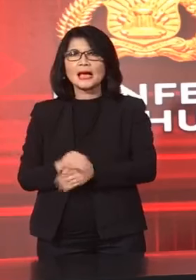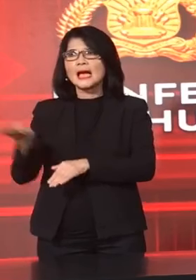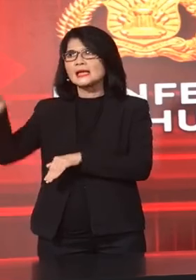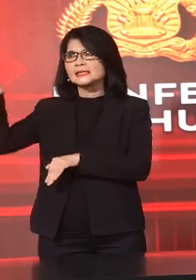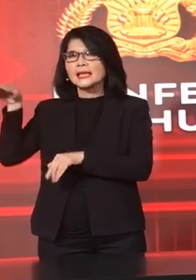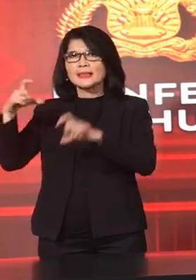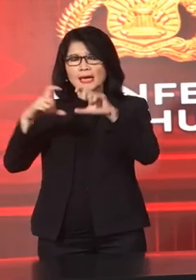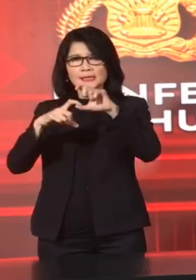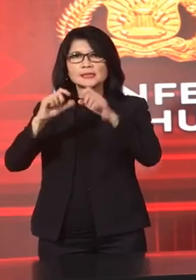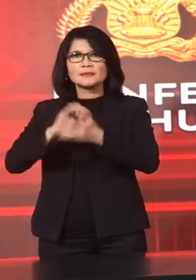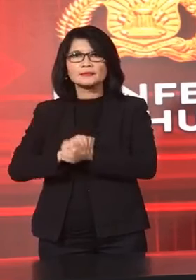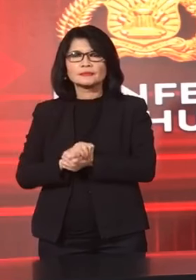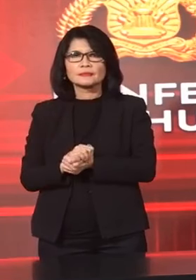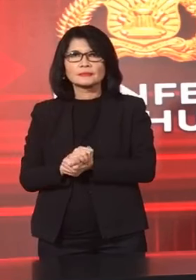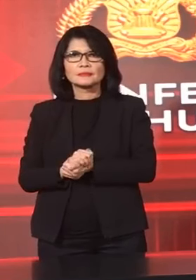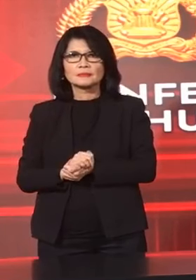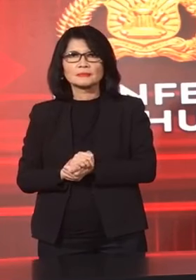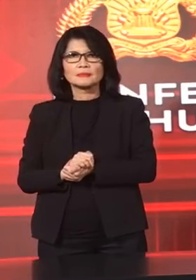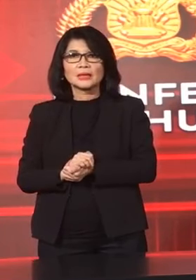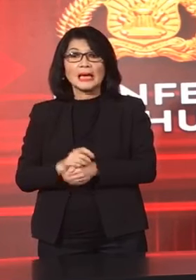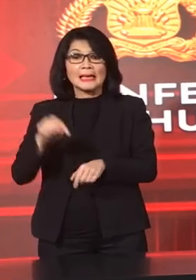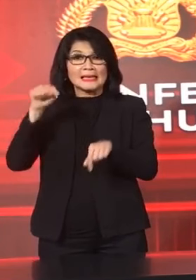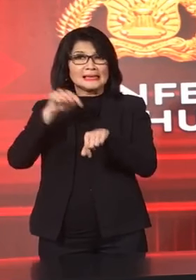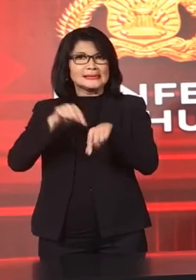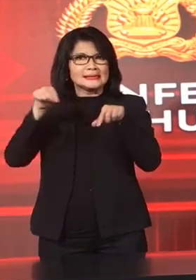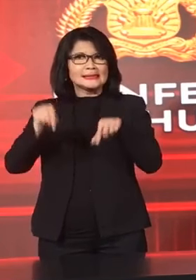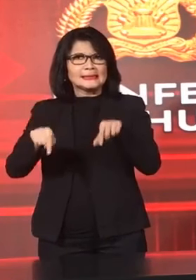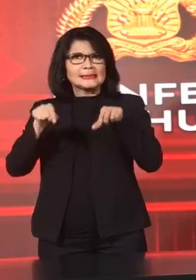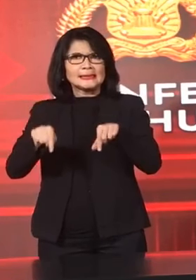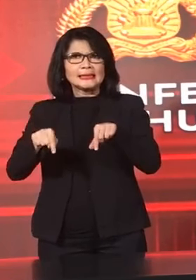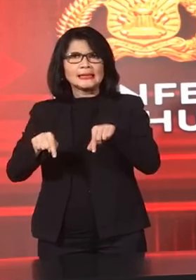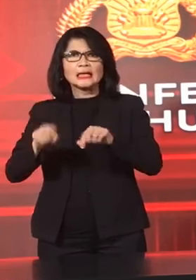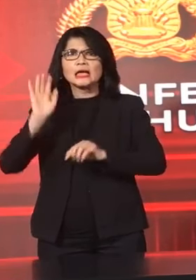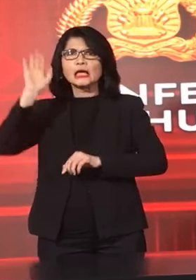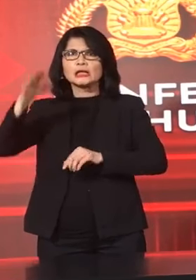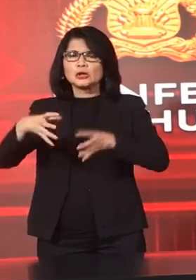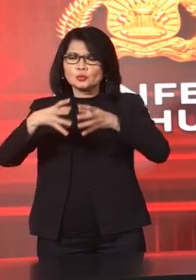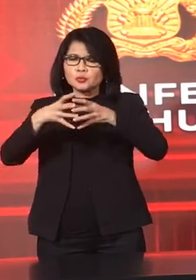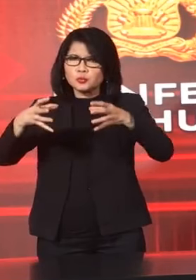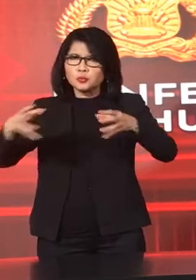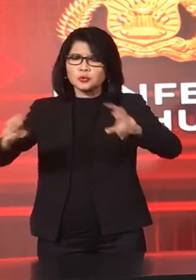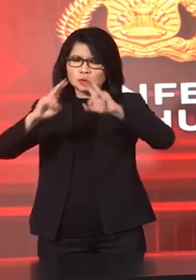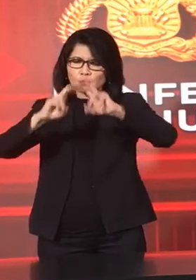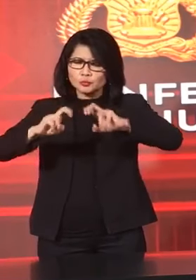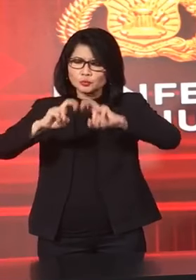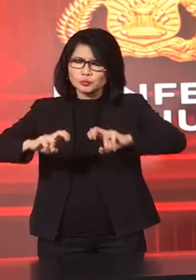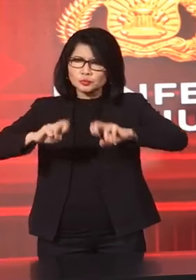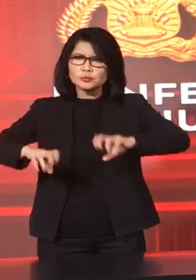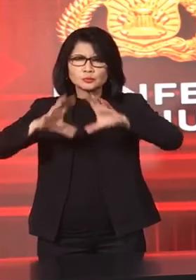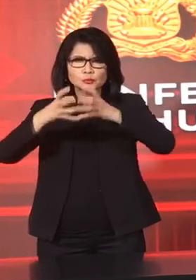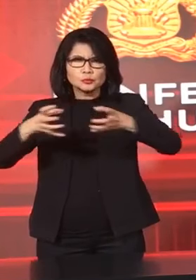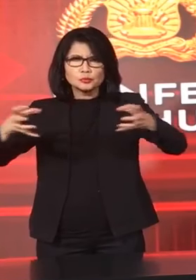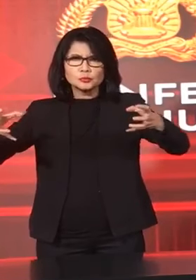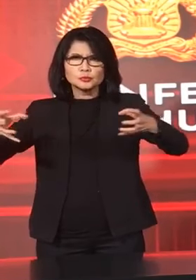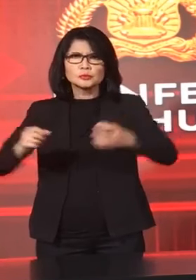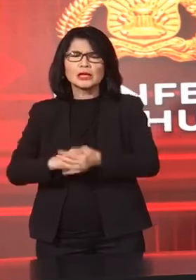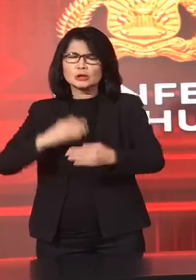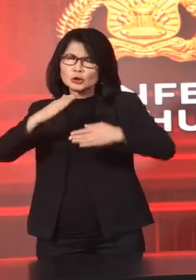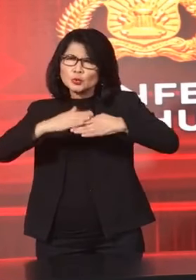ZS Tentunya Ini akan Dikembangkan oleh Penyidik Tidak sampai disini